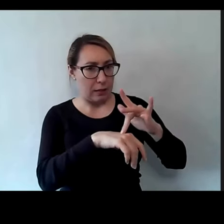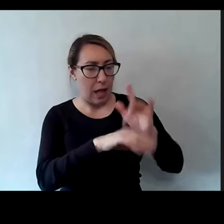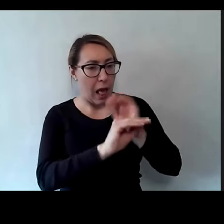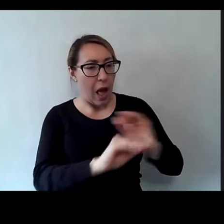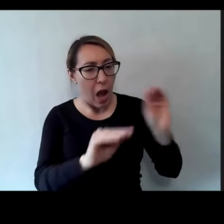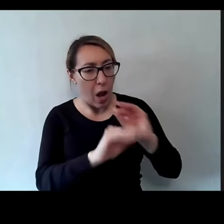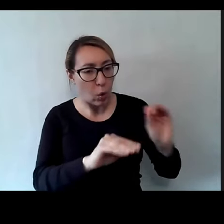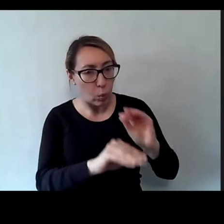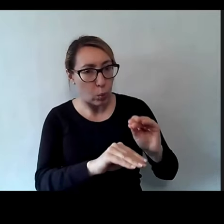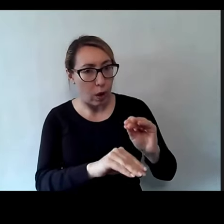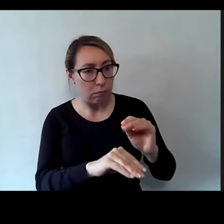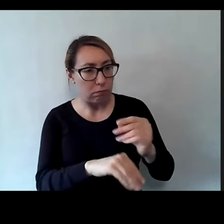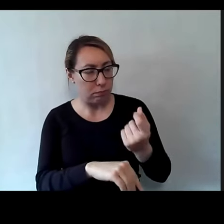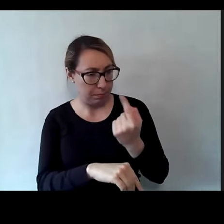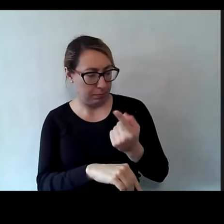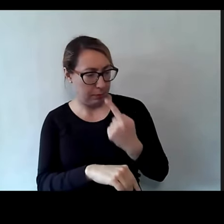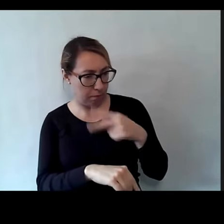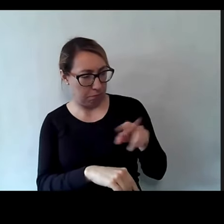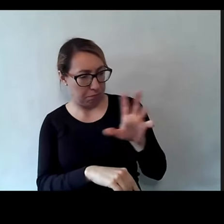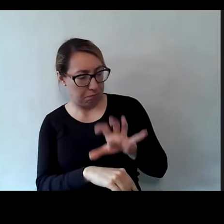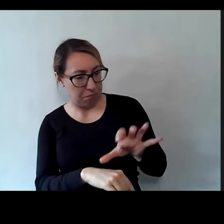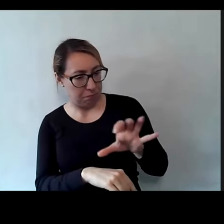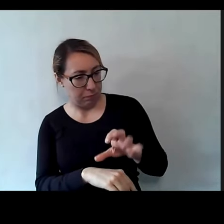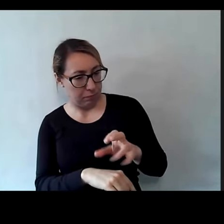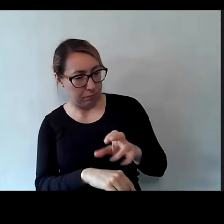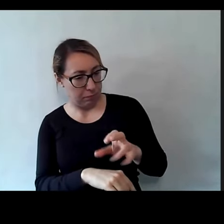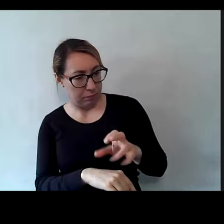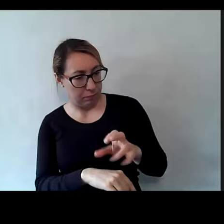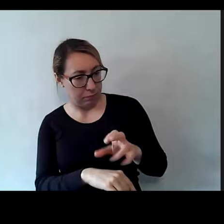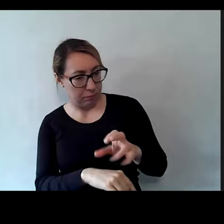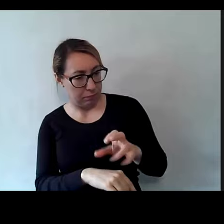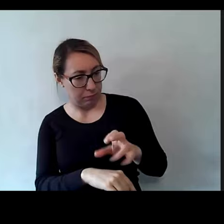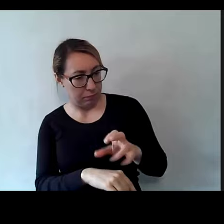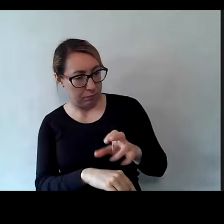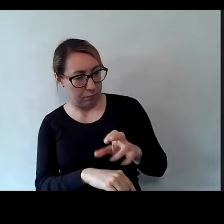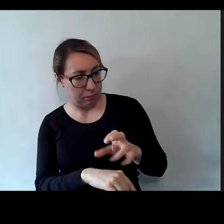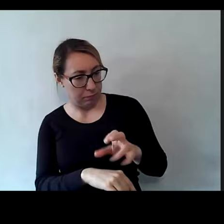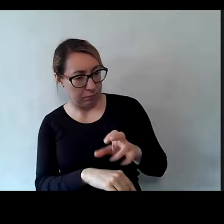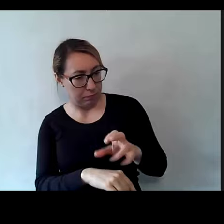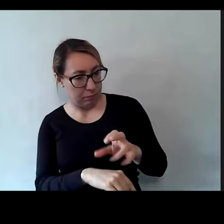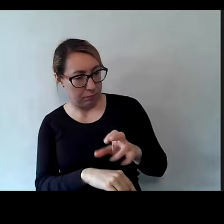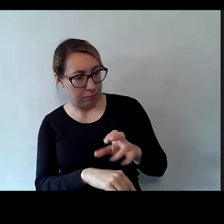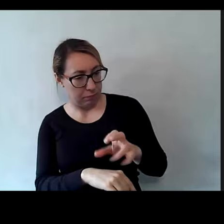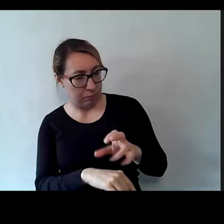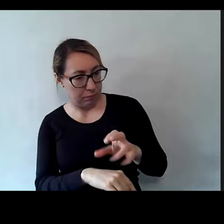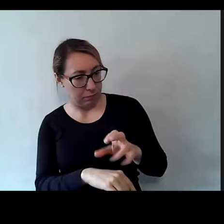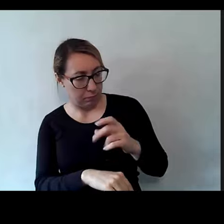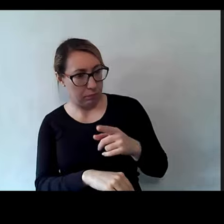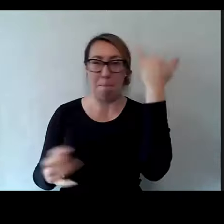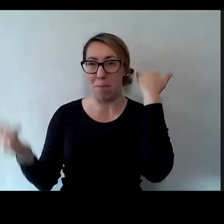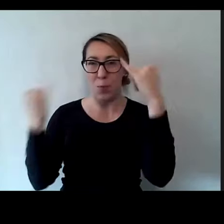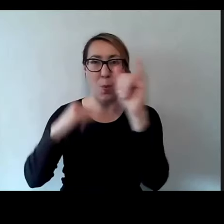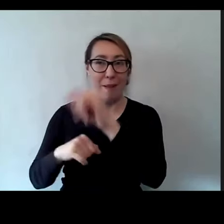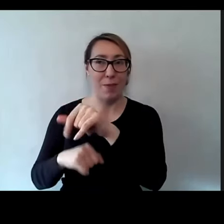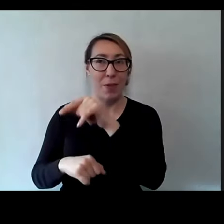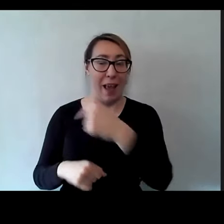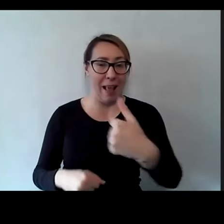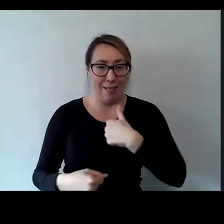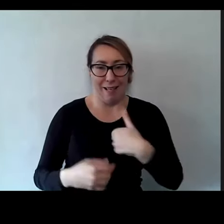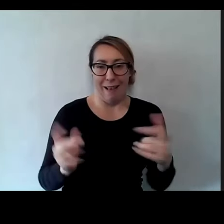edukowania Franka, no to zobaczyła, że to oni się mylą.